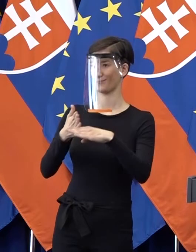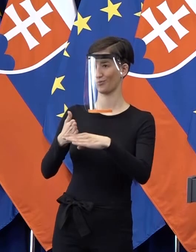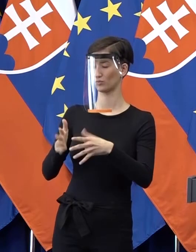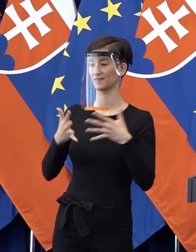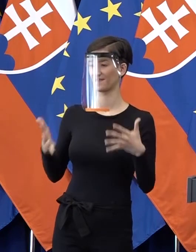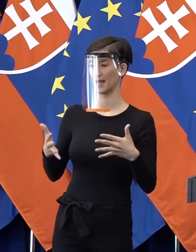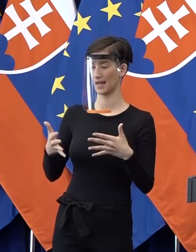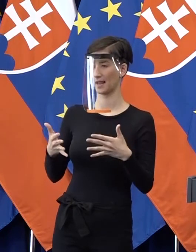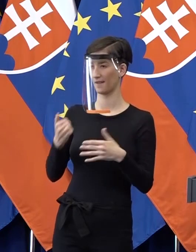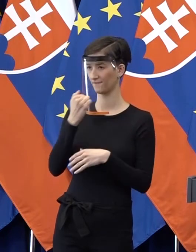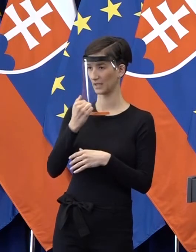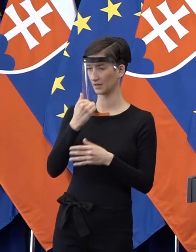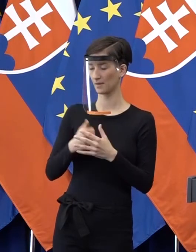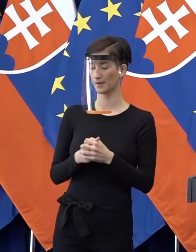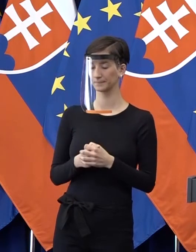stredným.